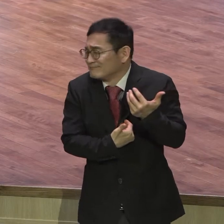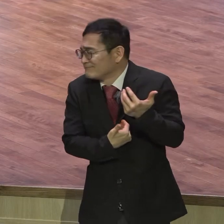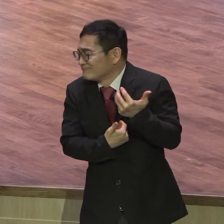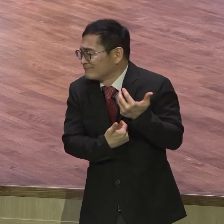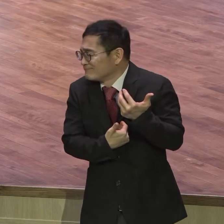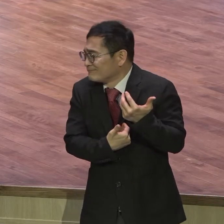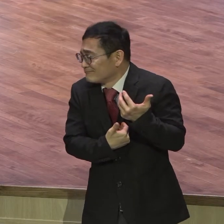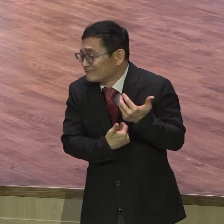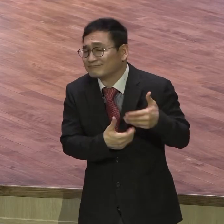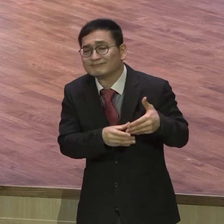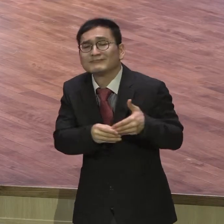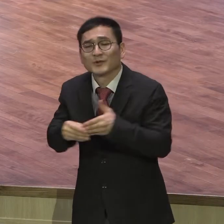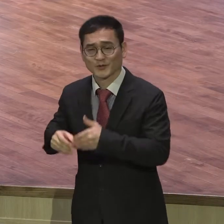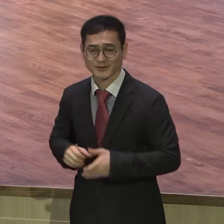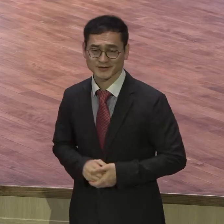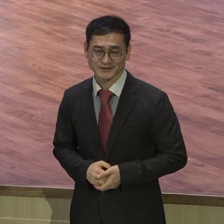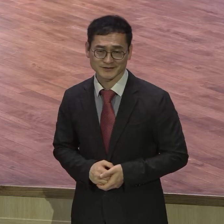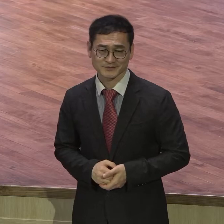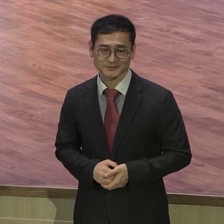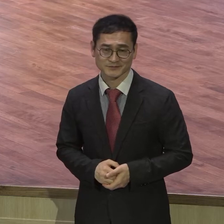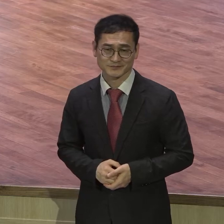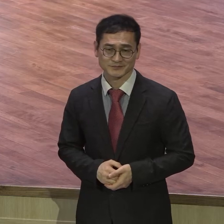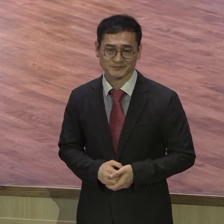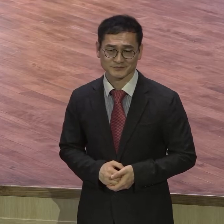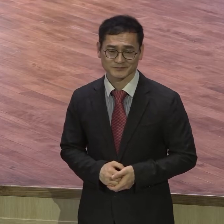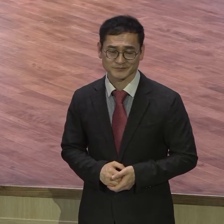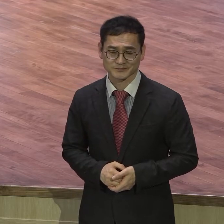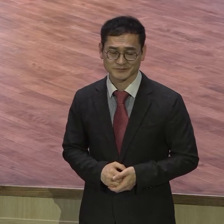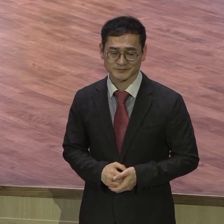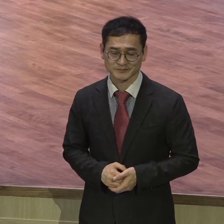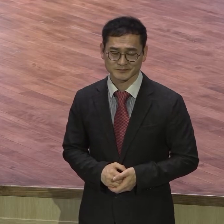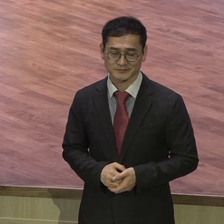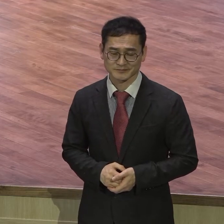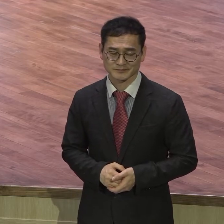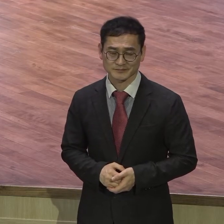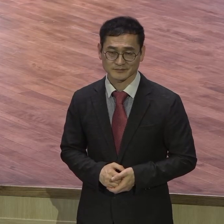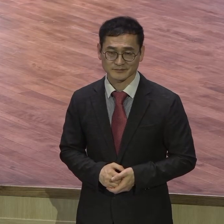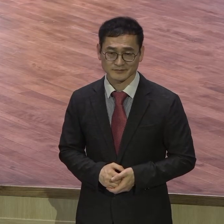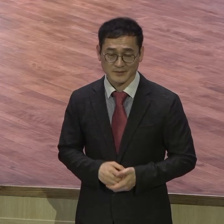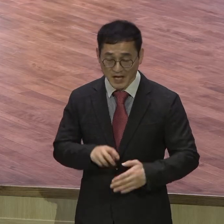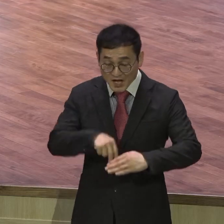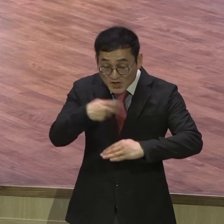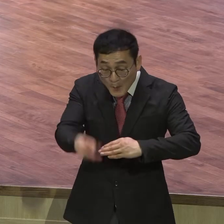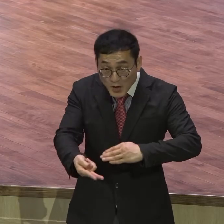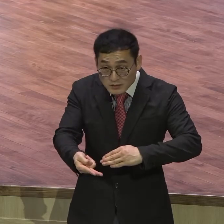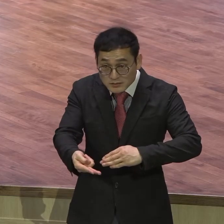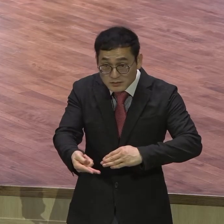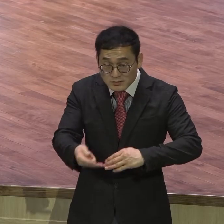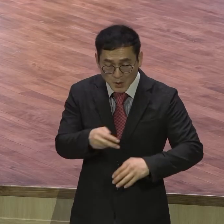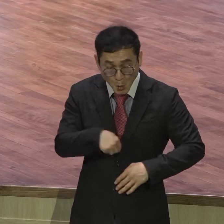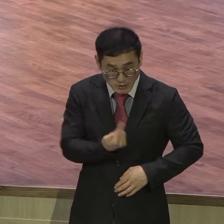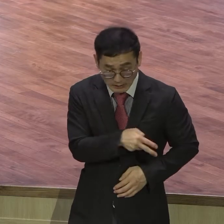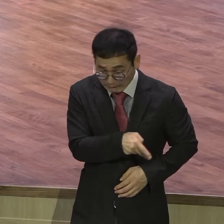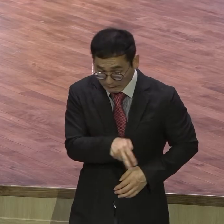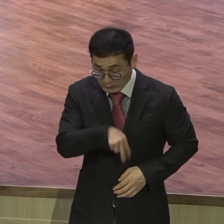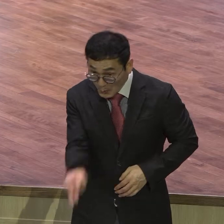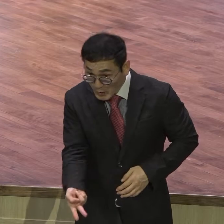길을 갈 때 넘어지지 않도록 넘어지려면 번쩍 들어가 안는 그 부모처럼 그렇게